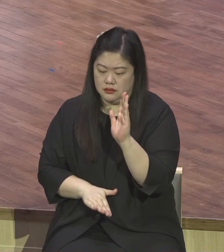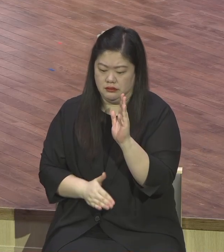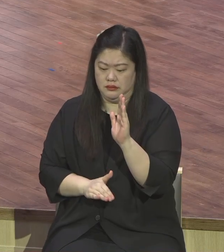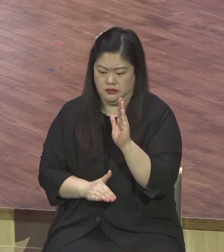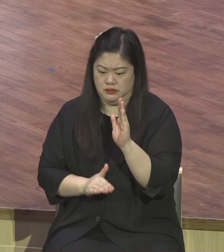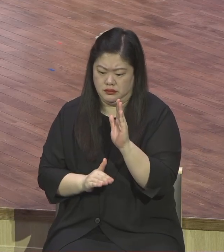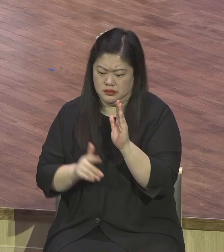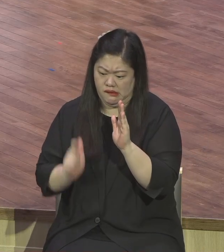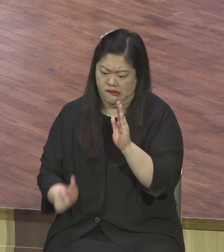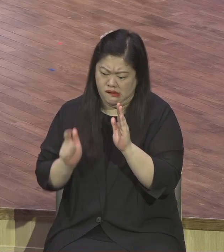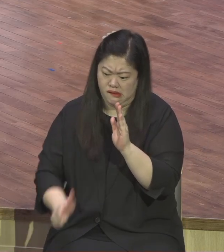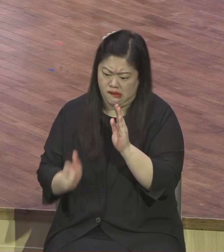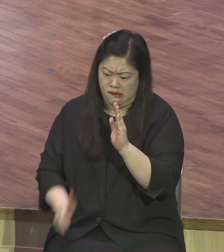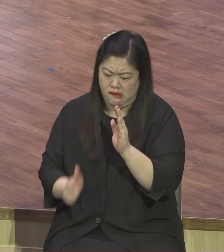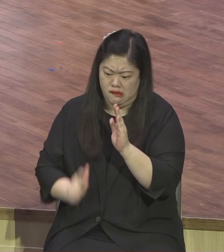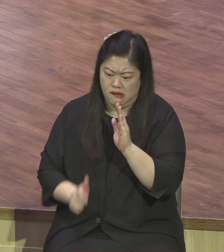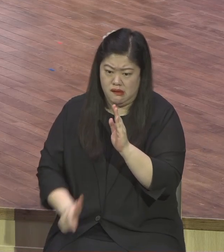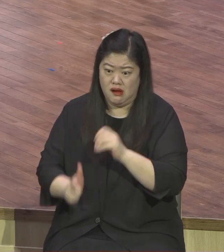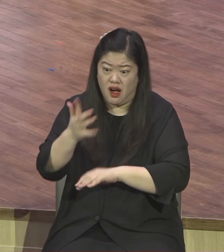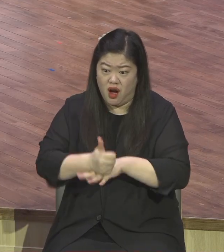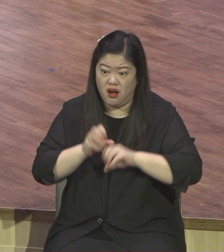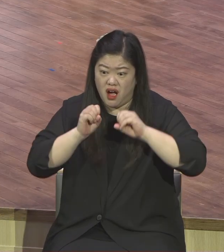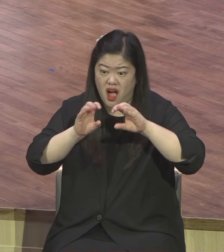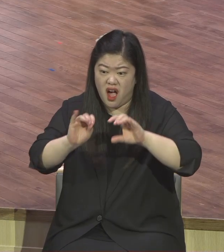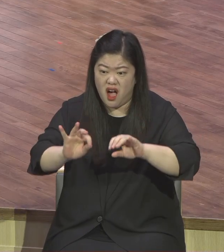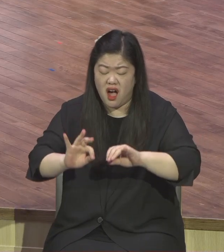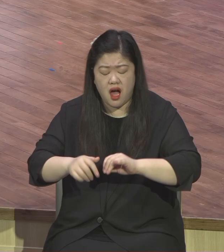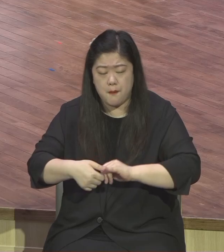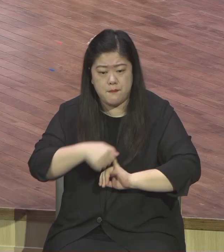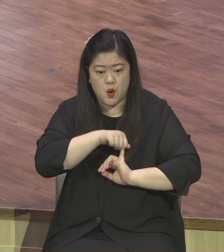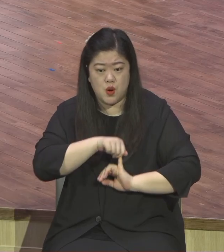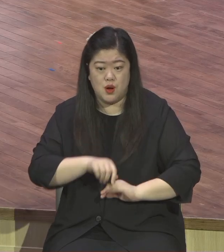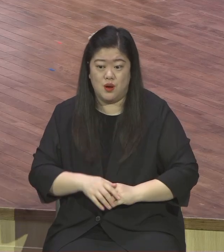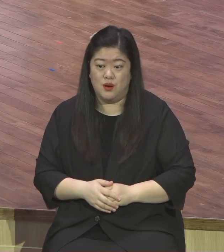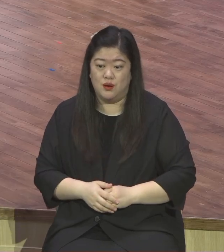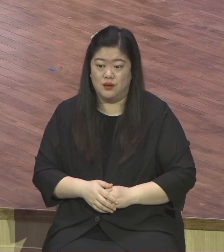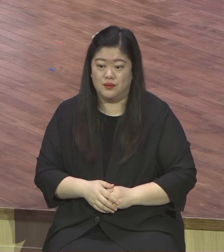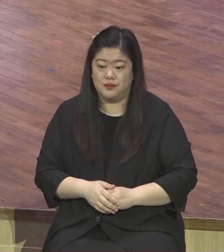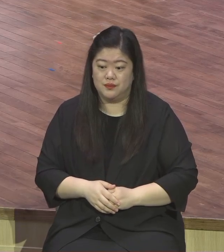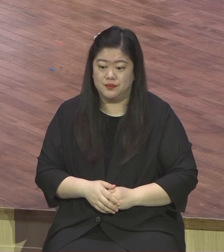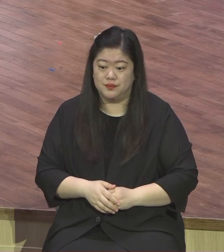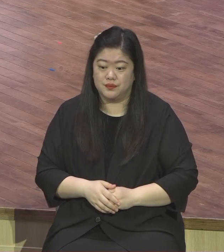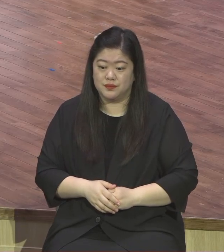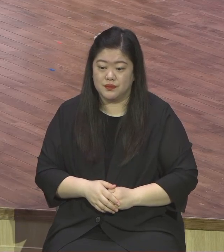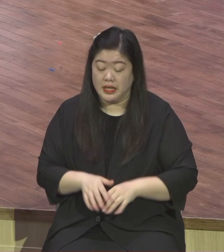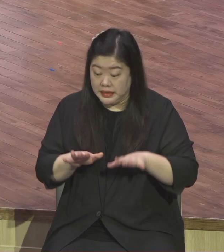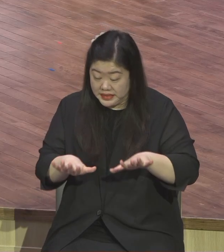온라인으로라도 영접하라 그랬더니 지방에 제천에서 심지어 해외에서도